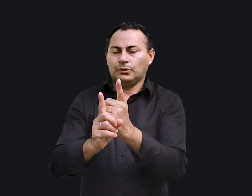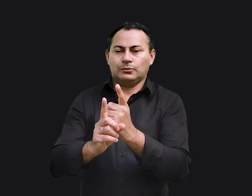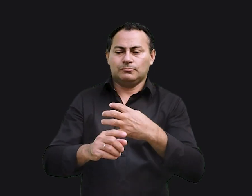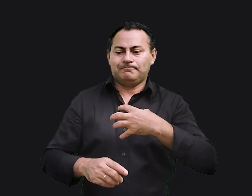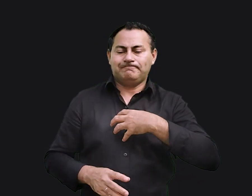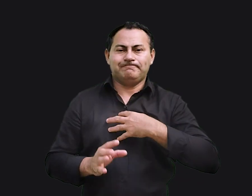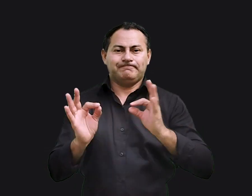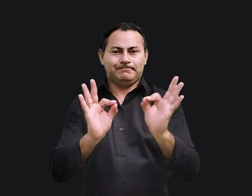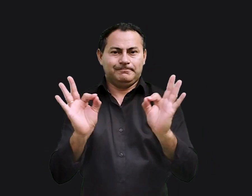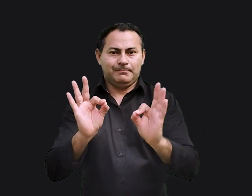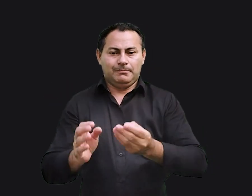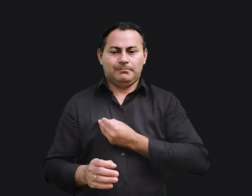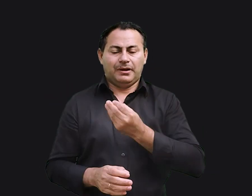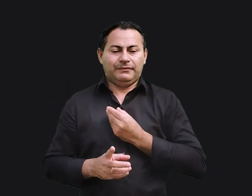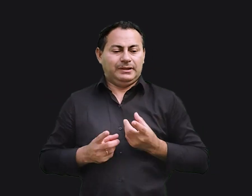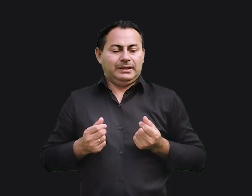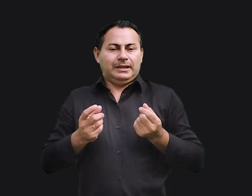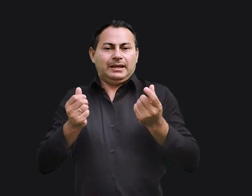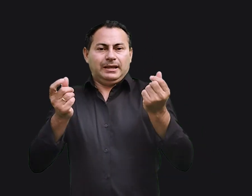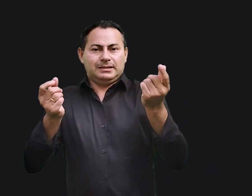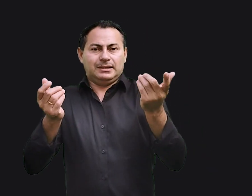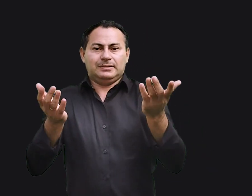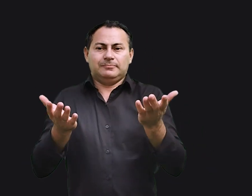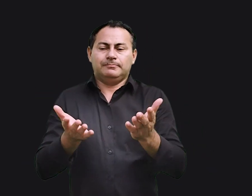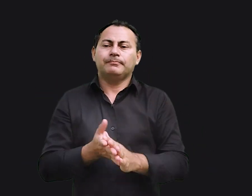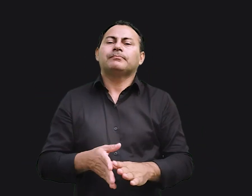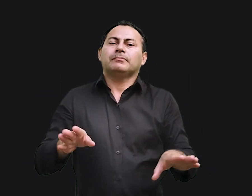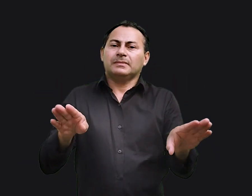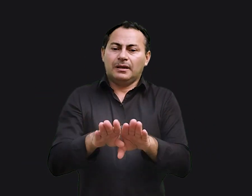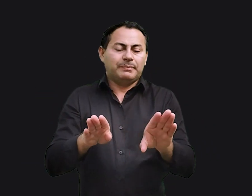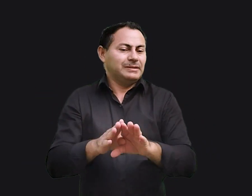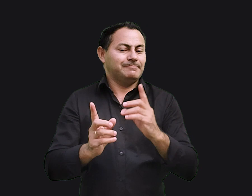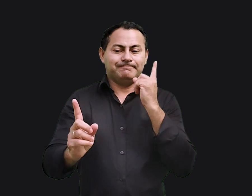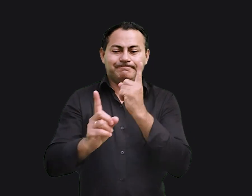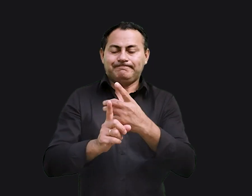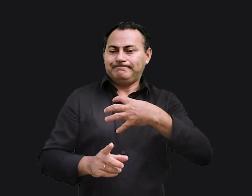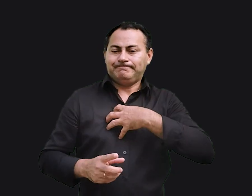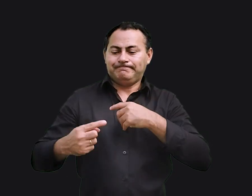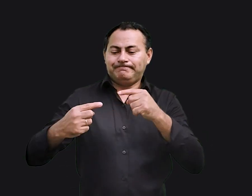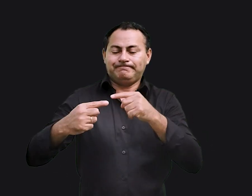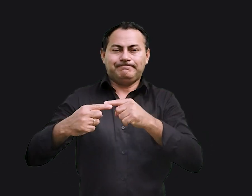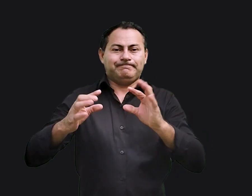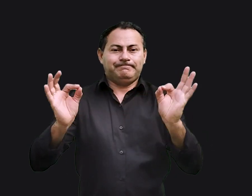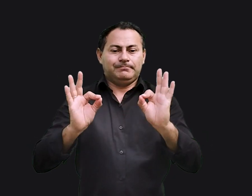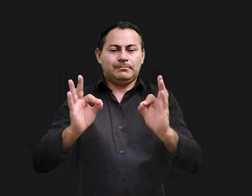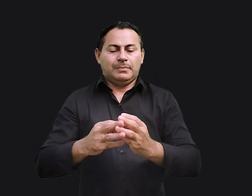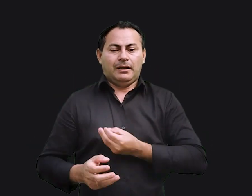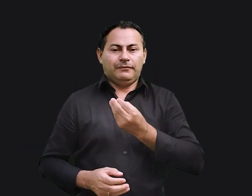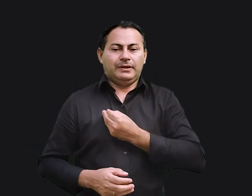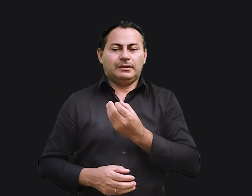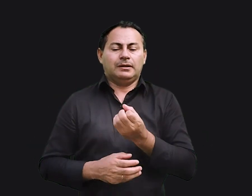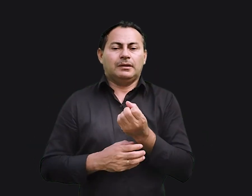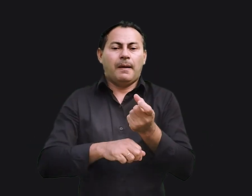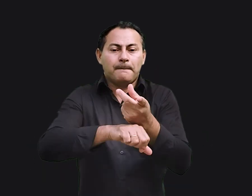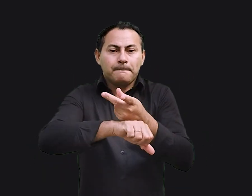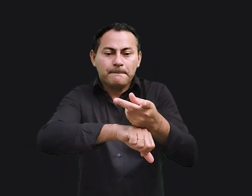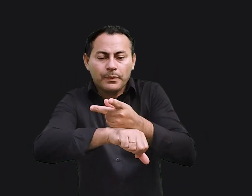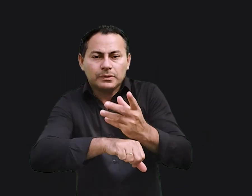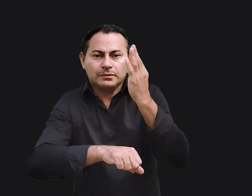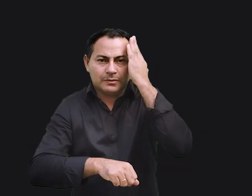propósito nem sentido para a vida nas riquezas, ele também não encontrou propósito nem sentido para a vida na busca pela sabedoria.